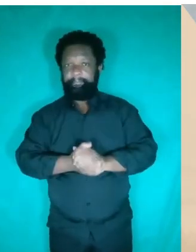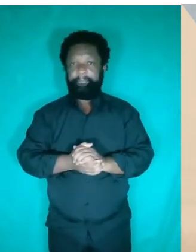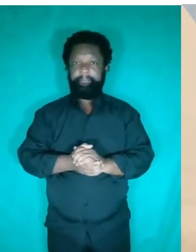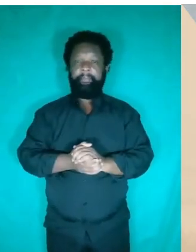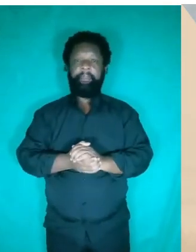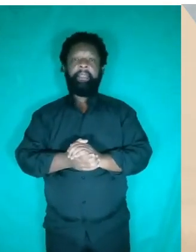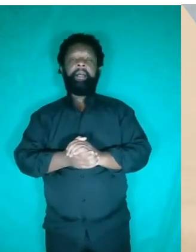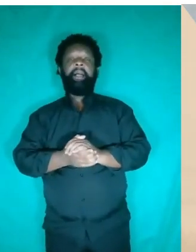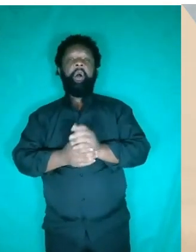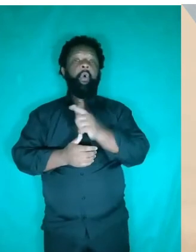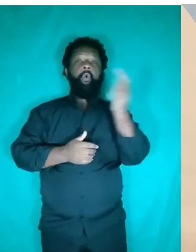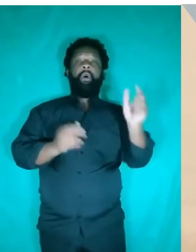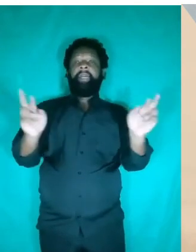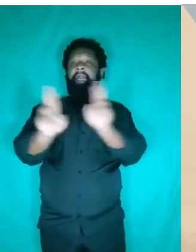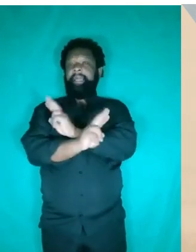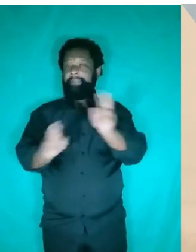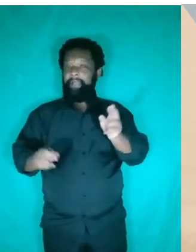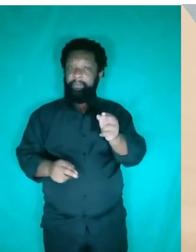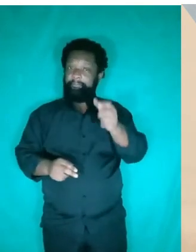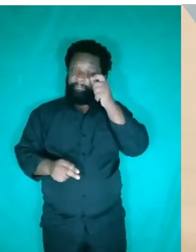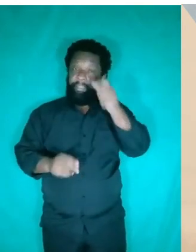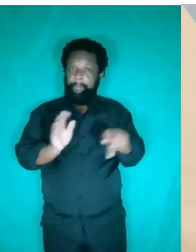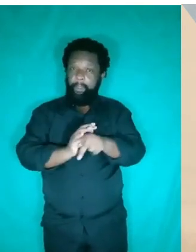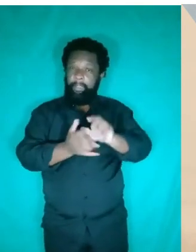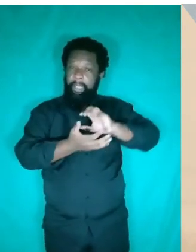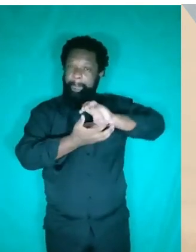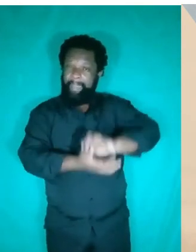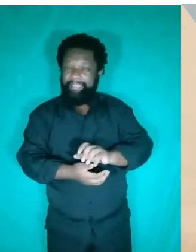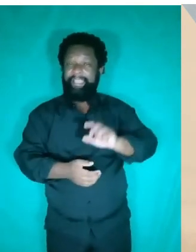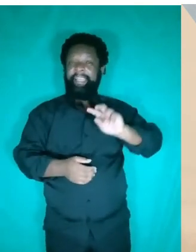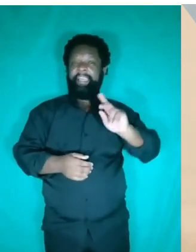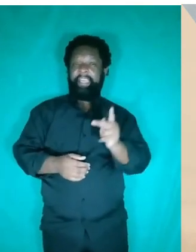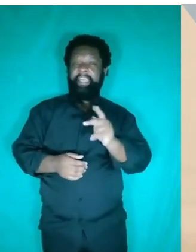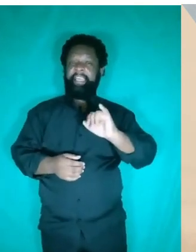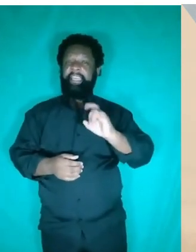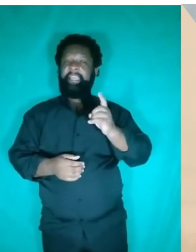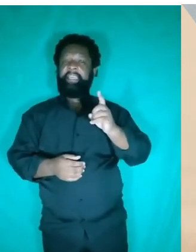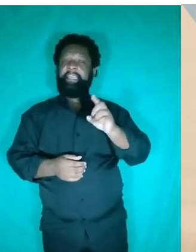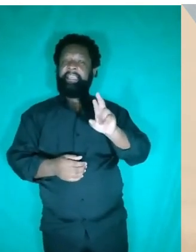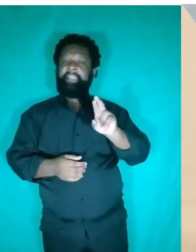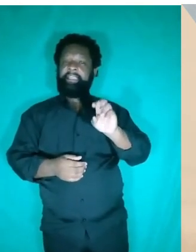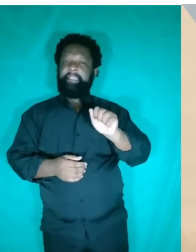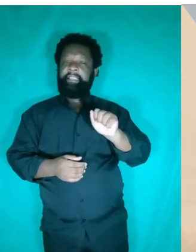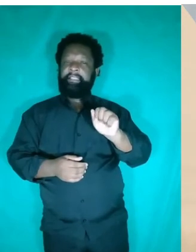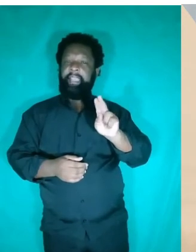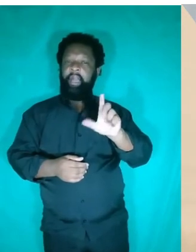Outra relação interessante da prensa hidráulica é o seguinte. Você tem, quando você faz,